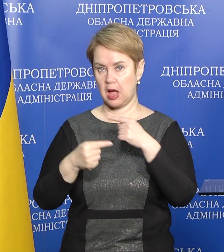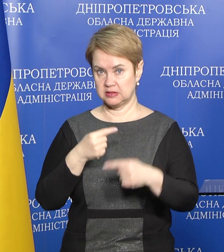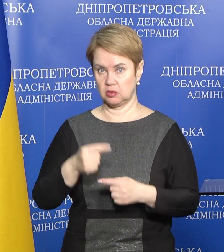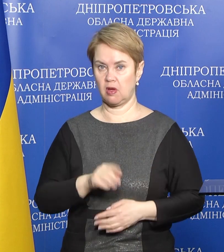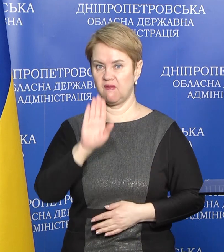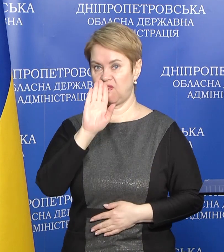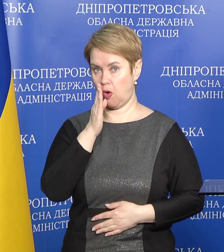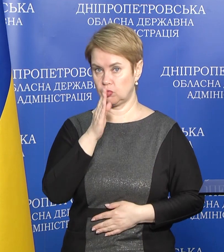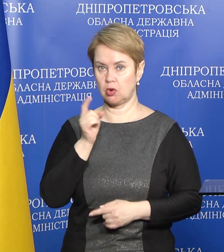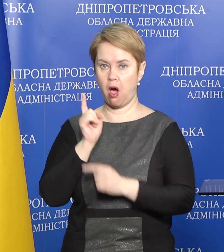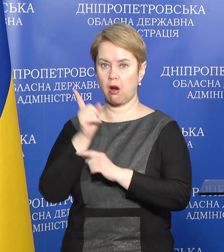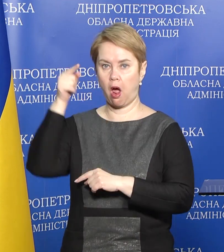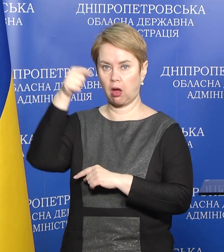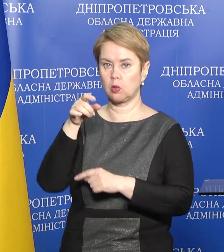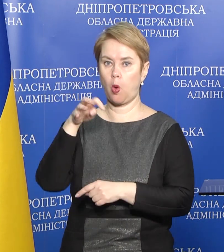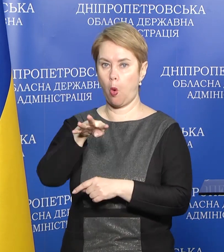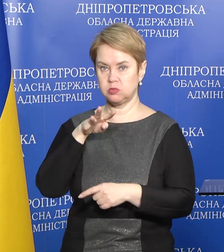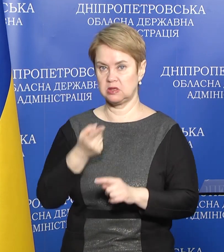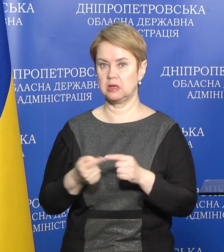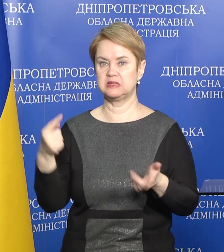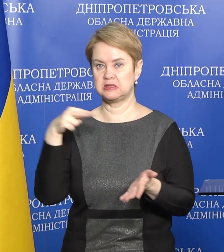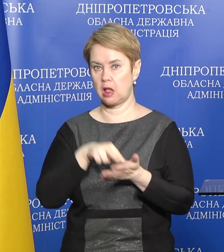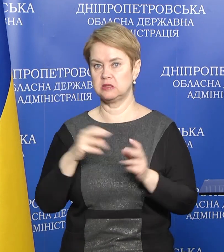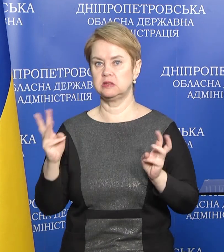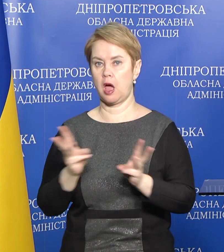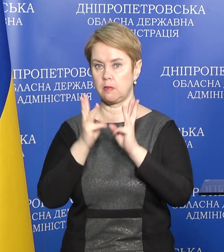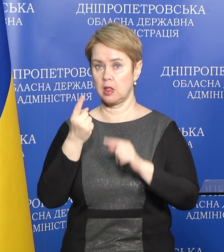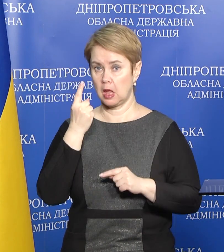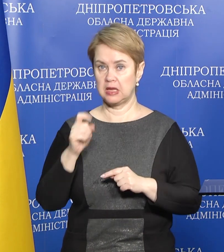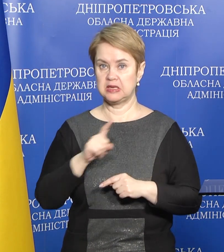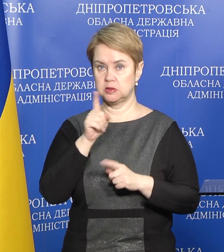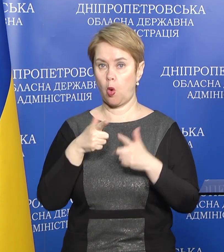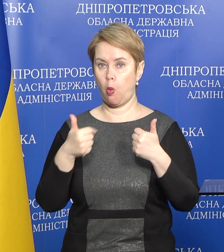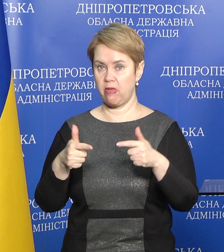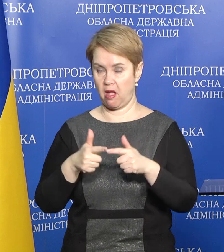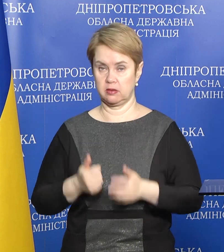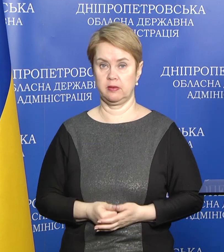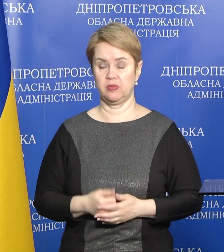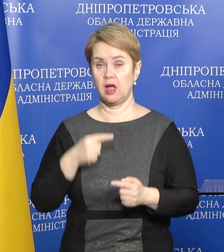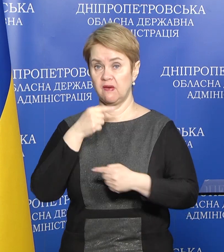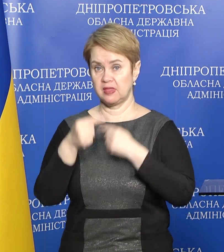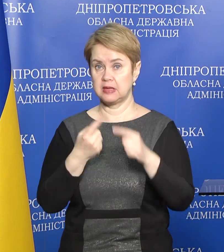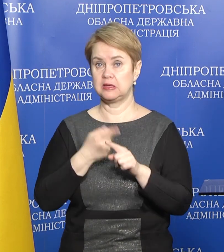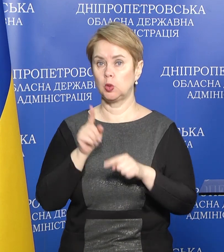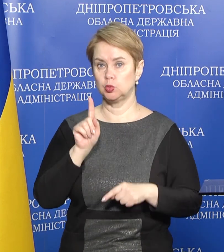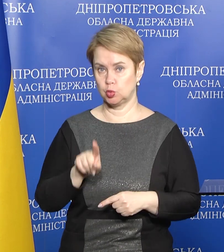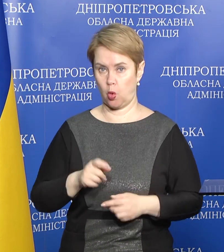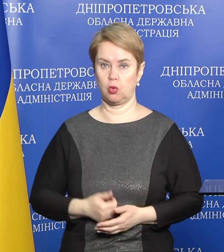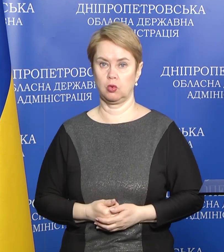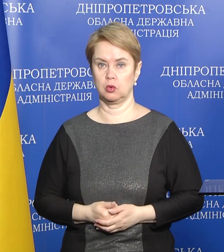ворожих ракетних обстрілів сталося займання на одному із об'єктів. Внаслідок цього